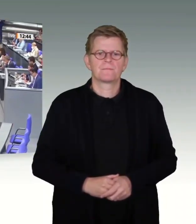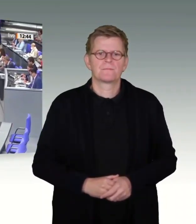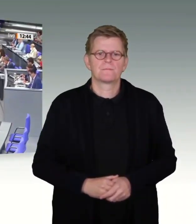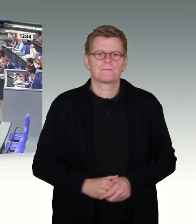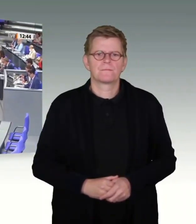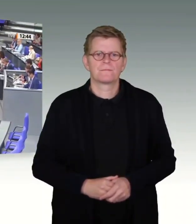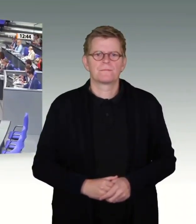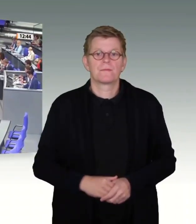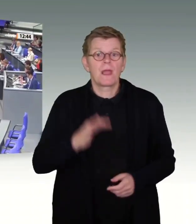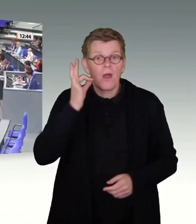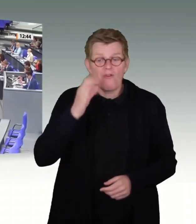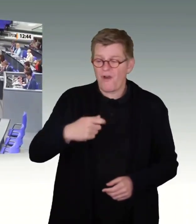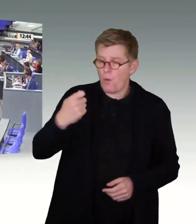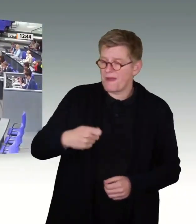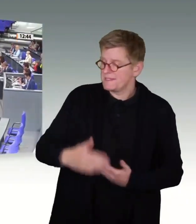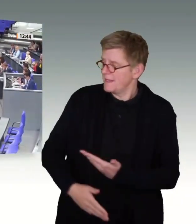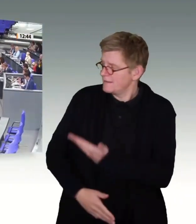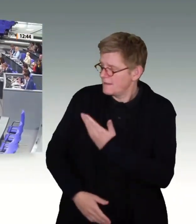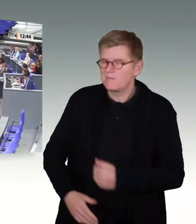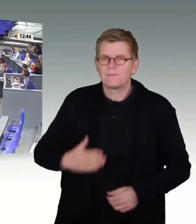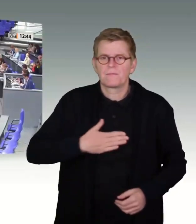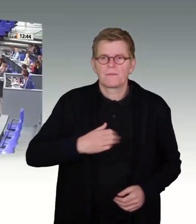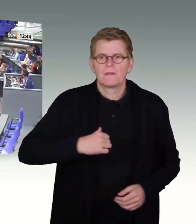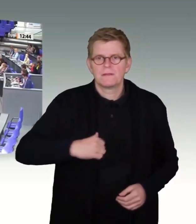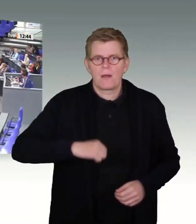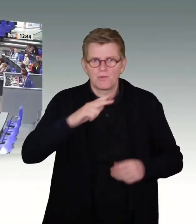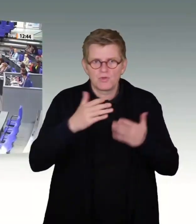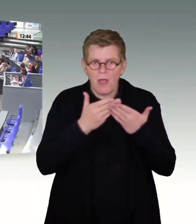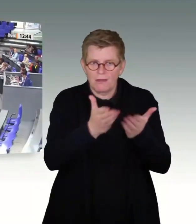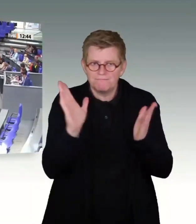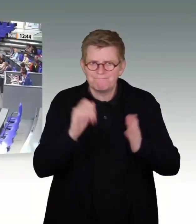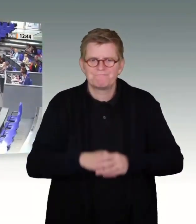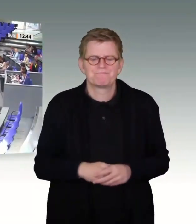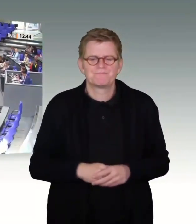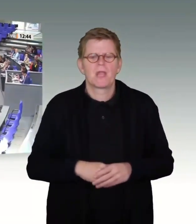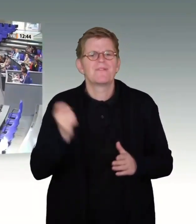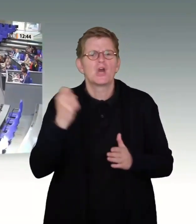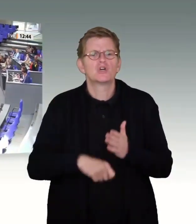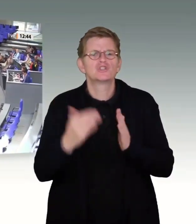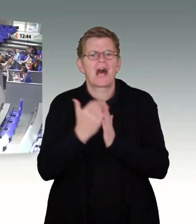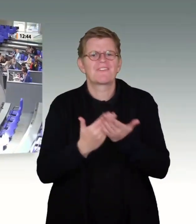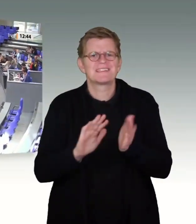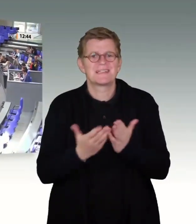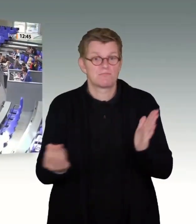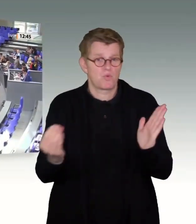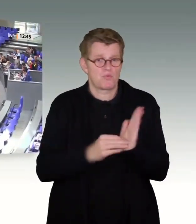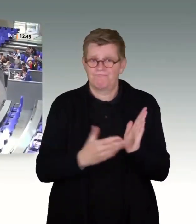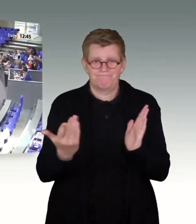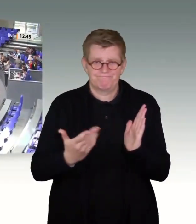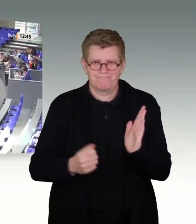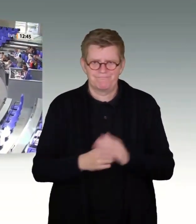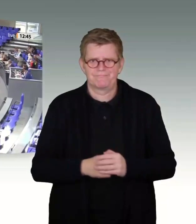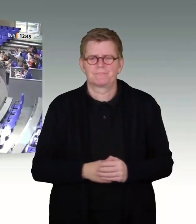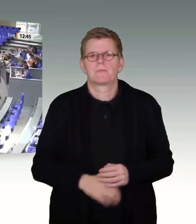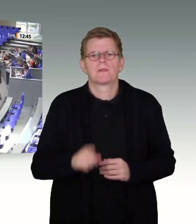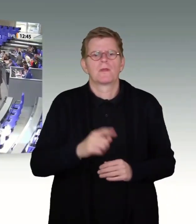Frau Präsidentin! Meine Damen und Herren! Unser Strafgesetzbuch sieht vor, dass ein Straftäter, der zu einer erheblichen